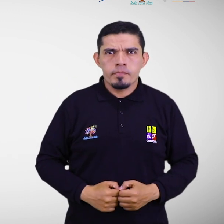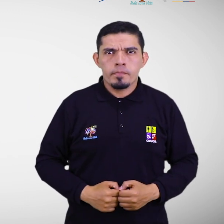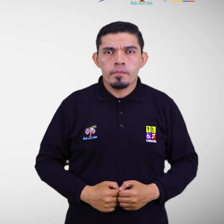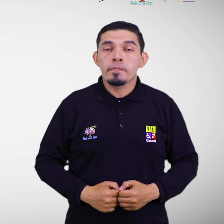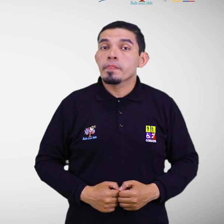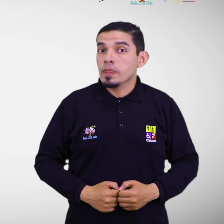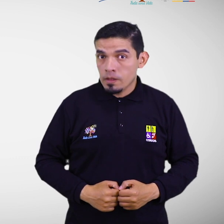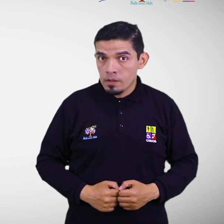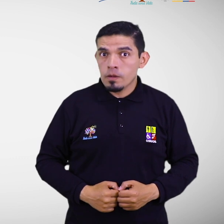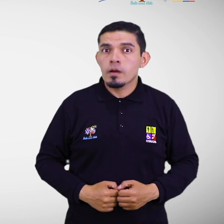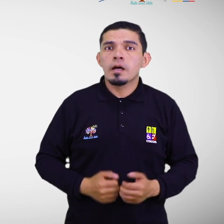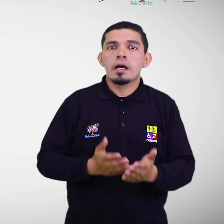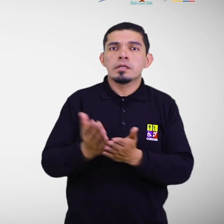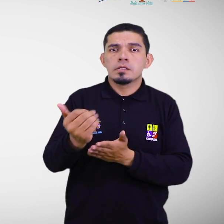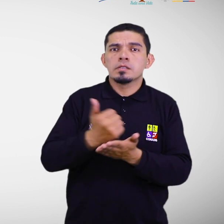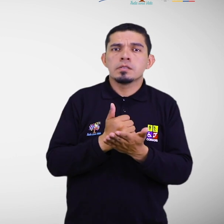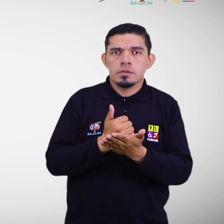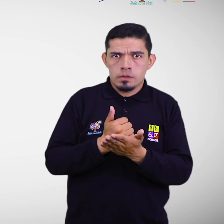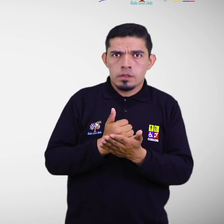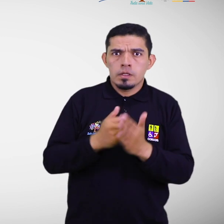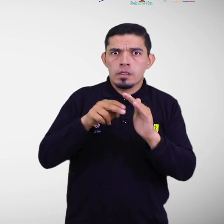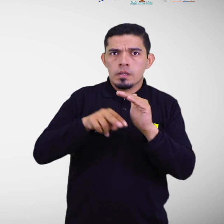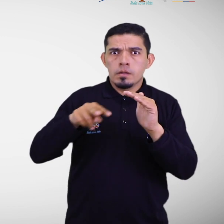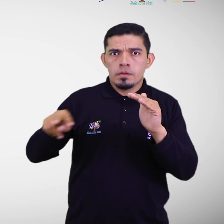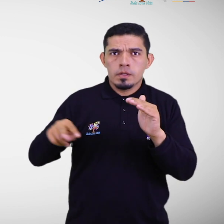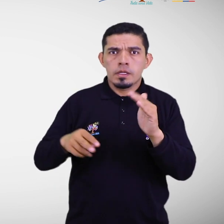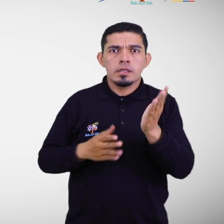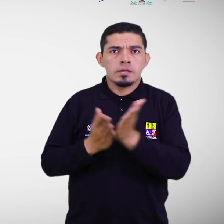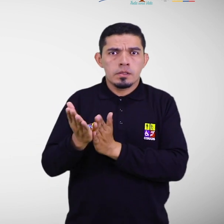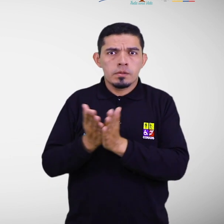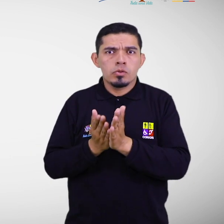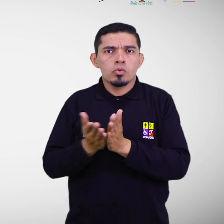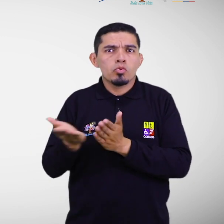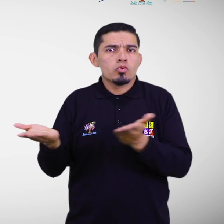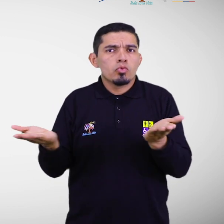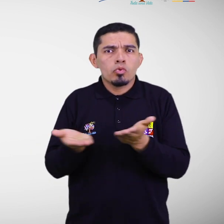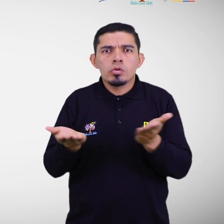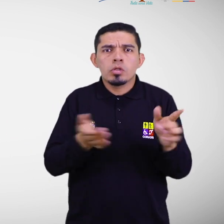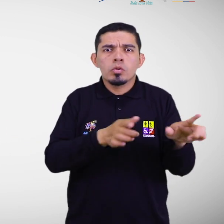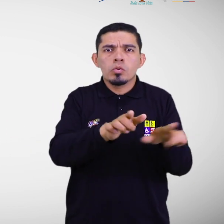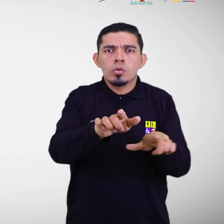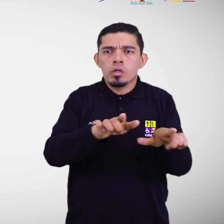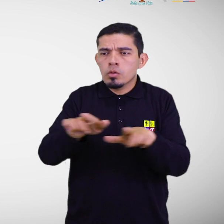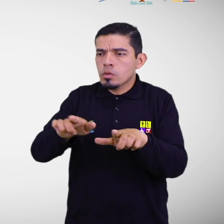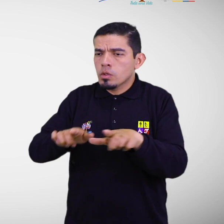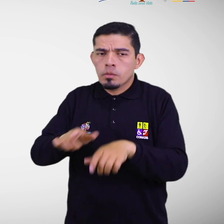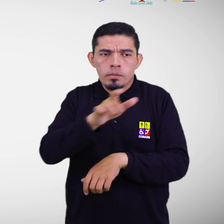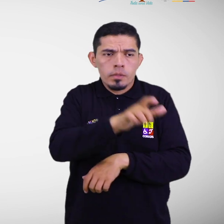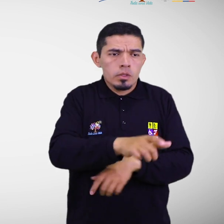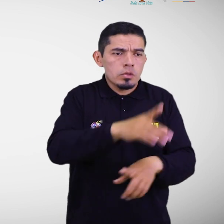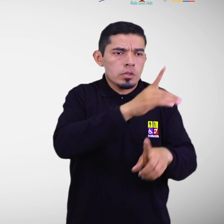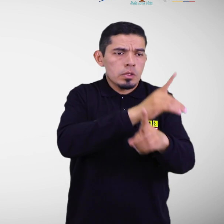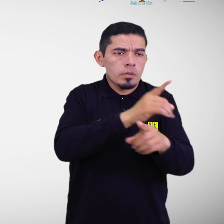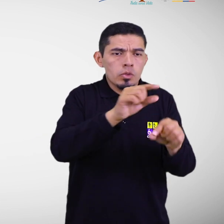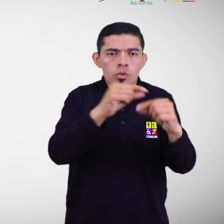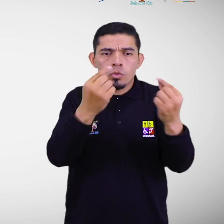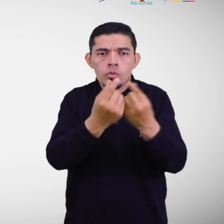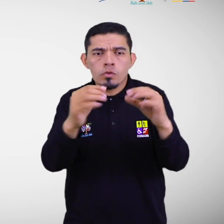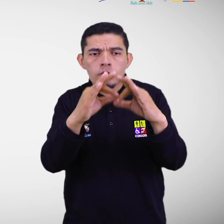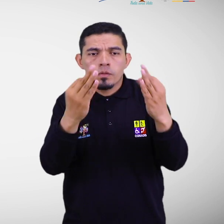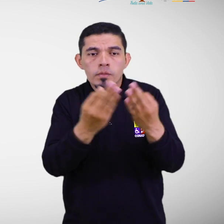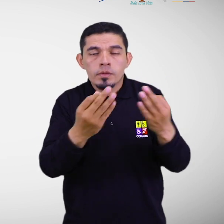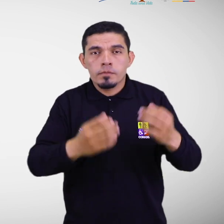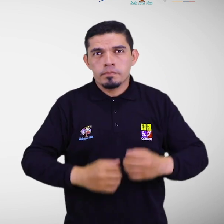accesibilidad en los albergues y sus servicios, identificando la ubicación de personas con discapacidad y su grupo familiar.